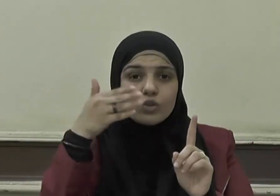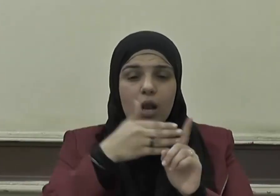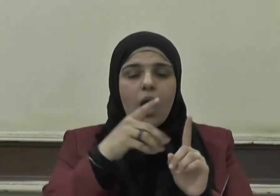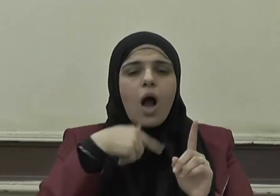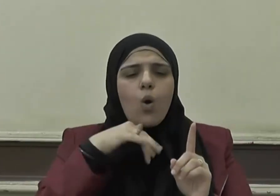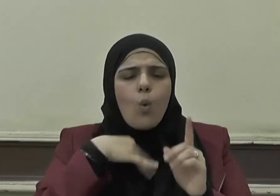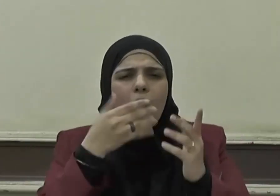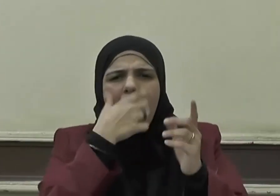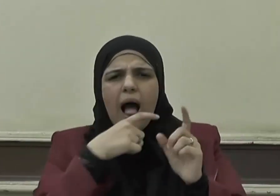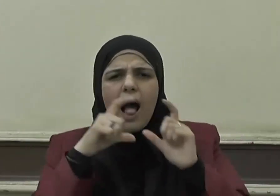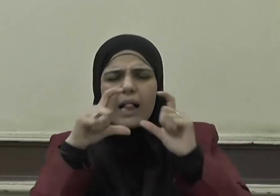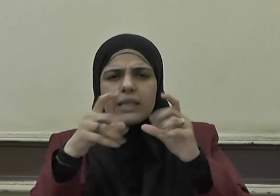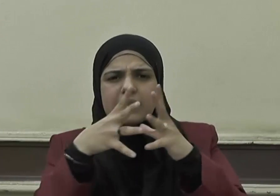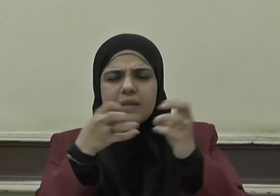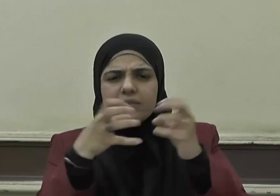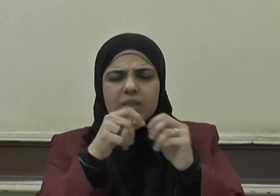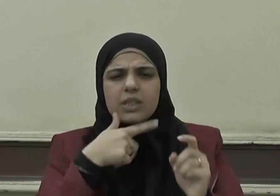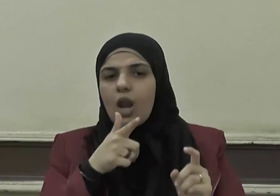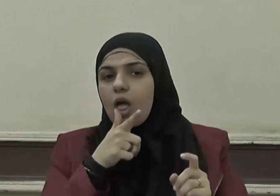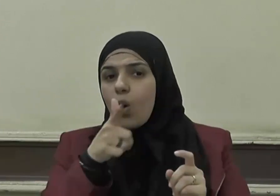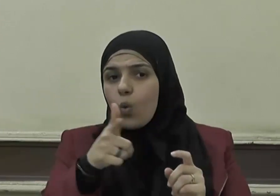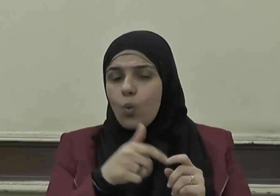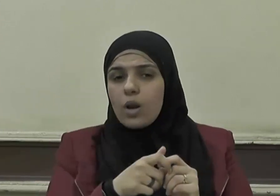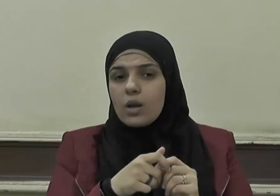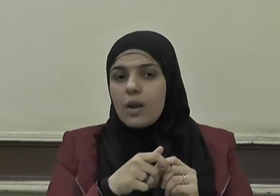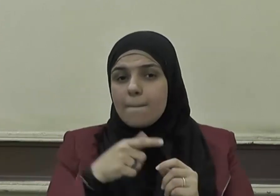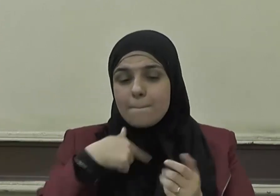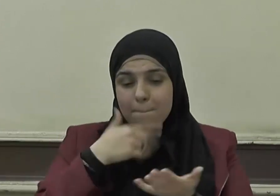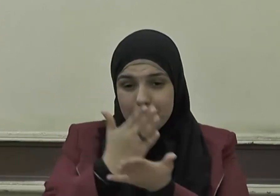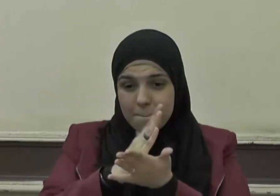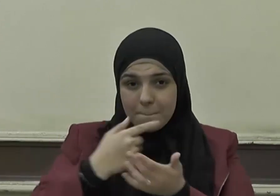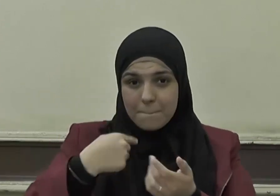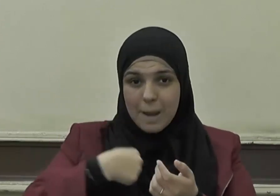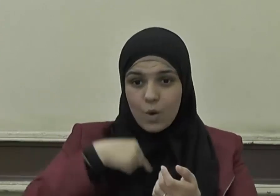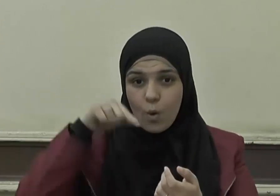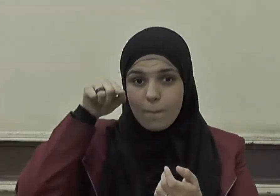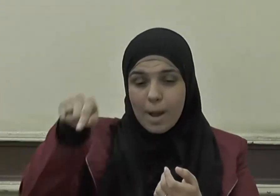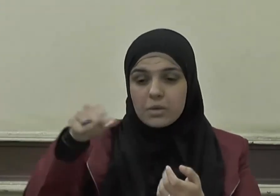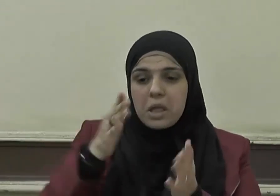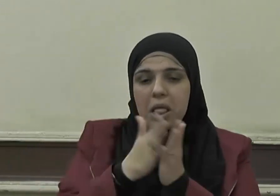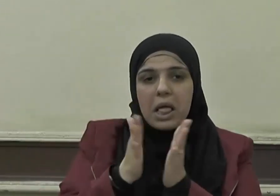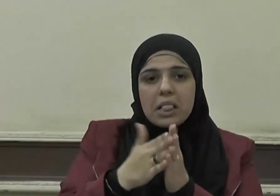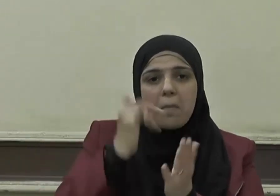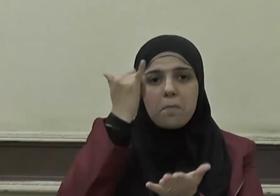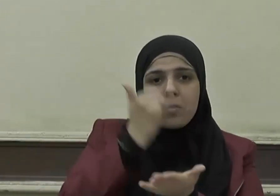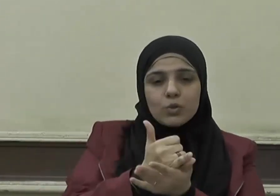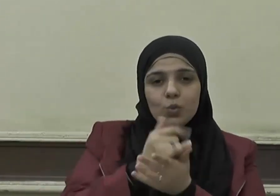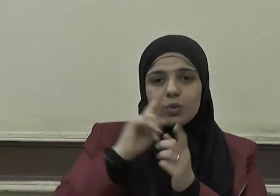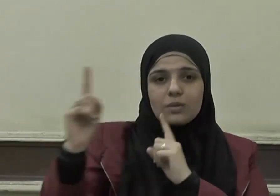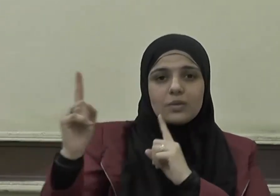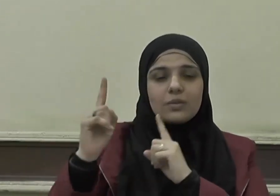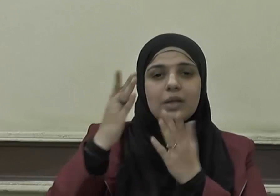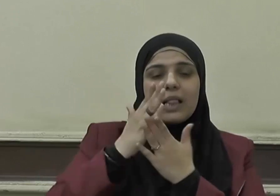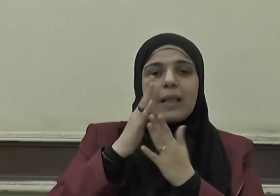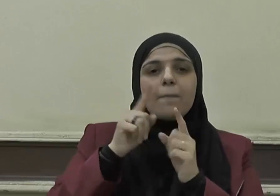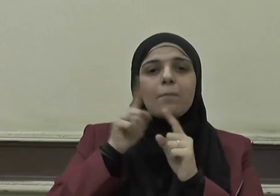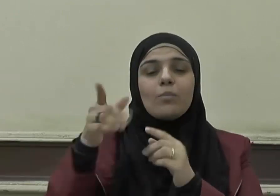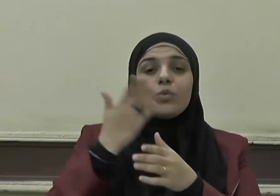بحديثي فيقول بيني وبينكم كتاب الله فما وجدنا